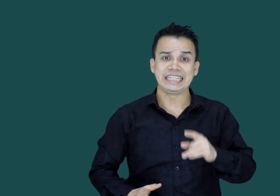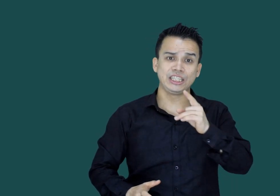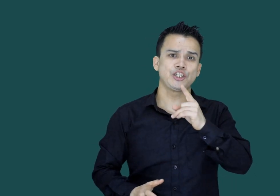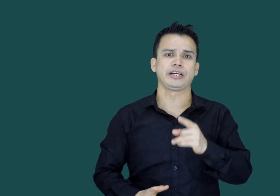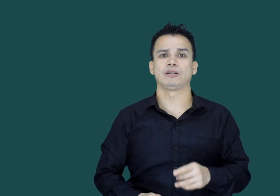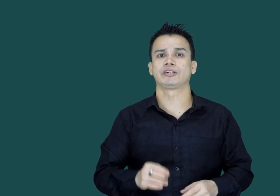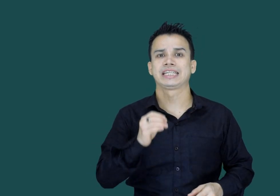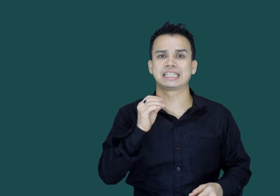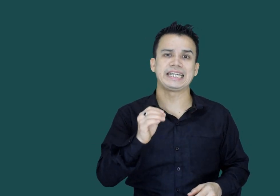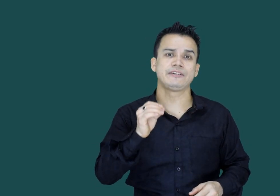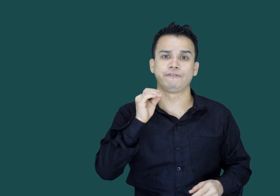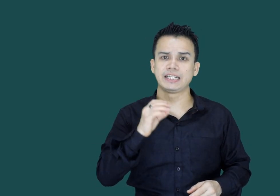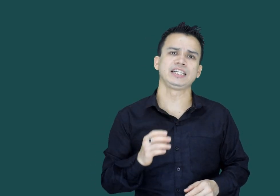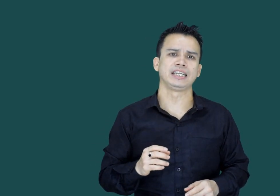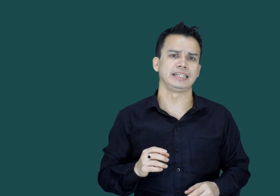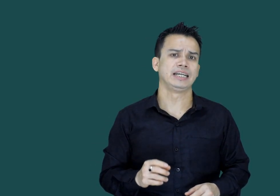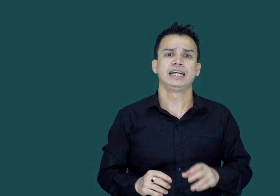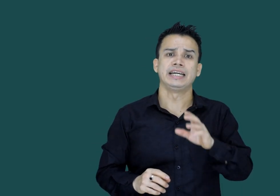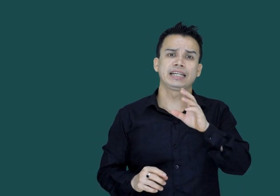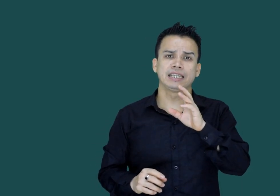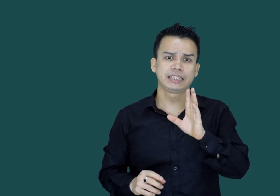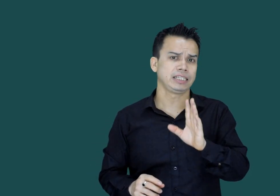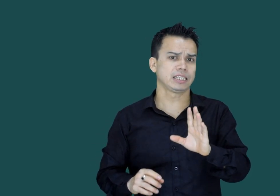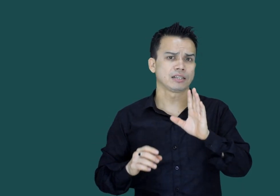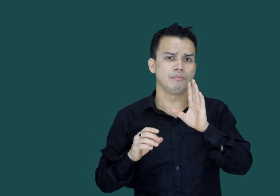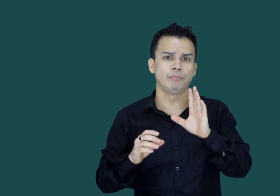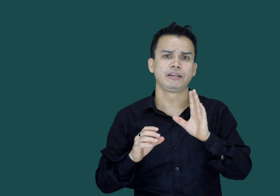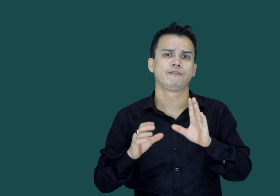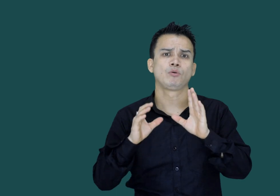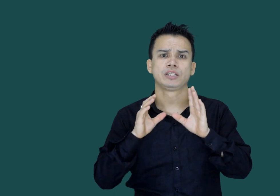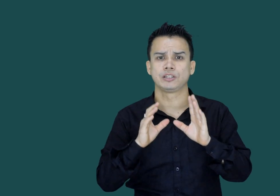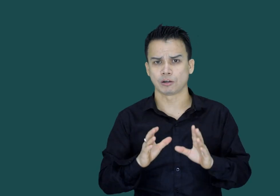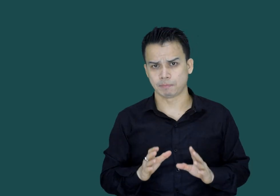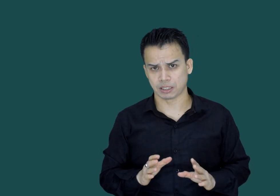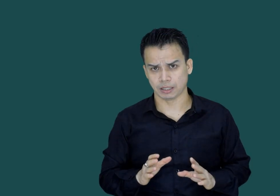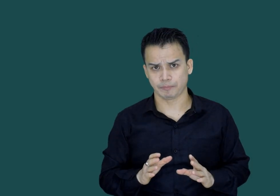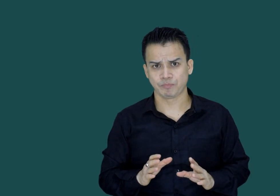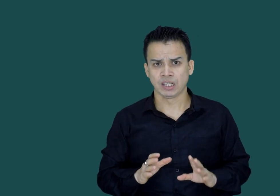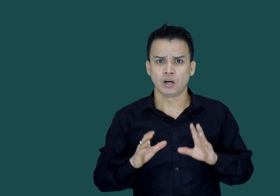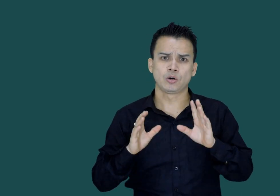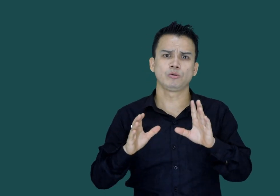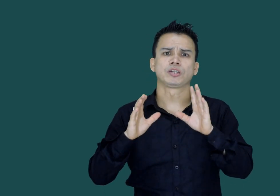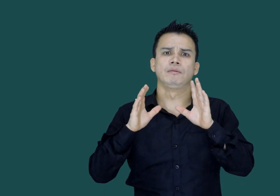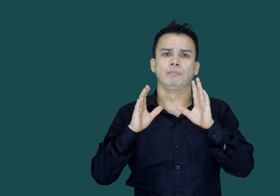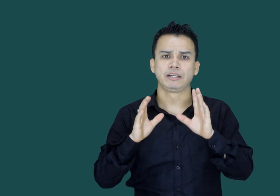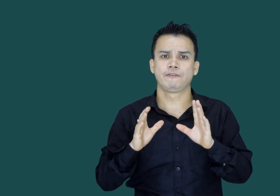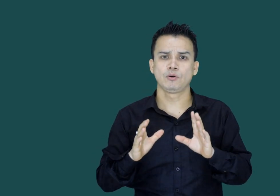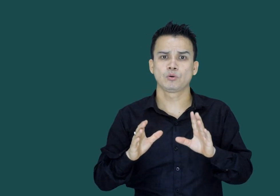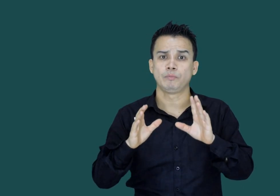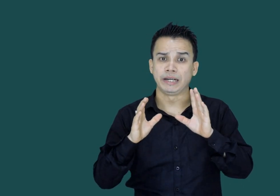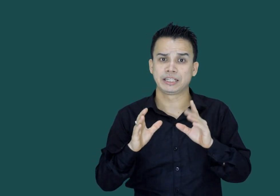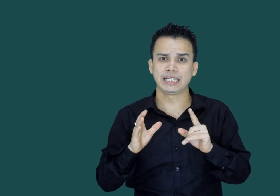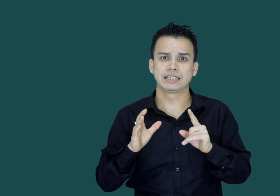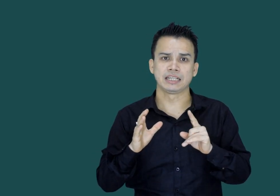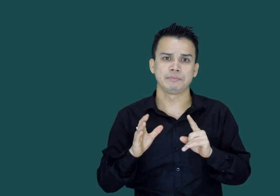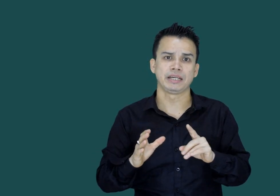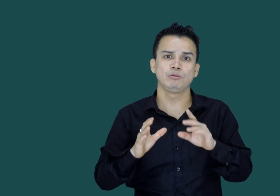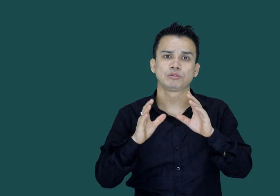انیشیل اور سسٹین فنڈنگ کے لیے ایک کنٹینیس منی فلو کی ضرورت پڑتی ہے اور اس منی فلو کو مینٹین کرنے میں اس